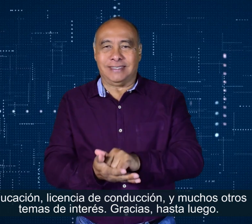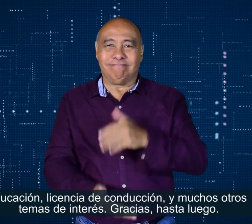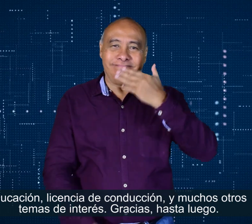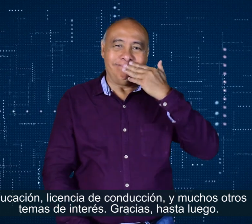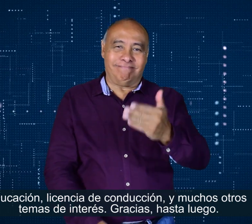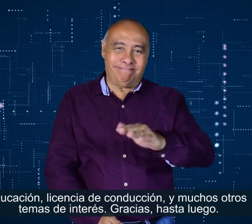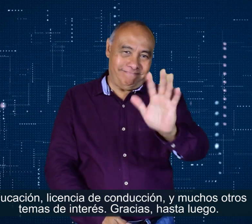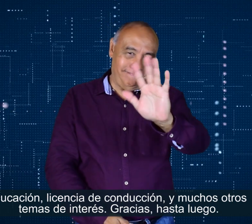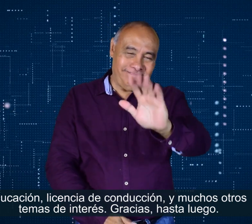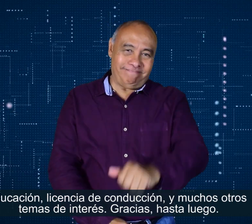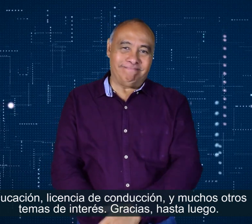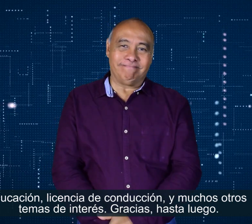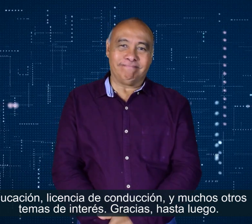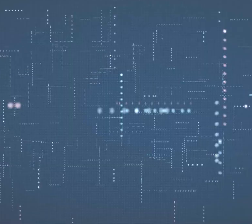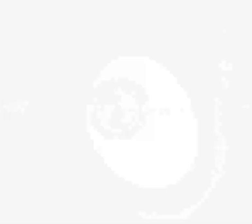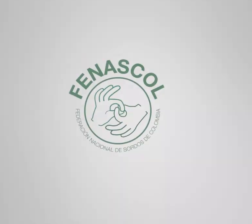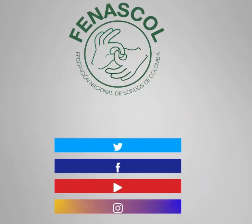muchos otros temas de interés. Gracias. Hasta luego.